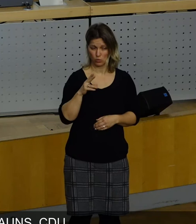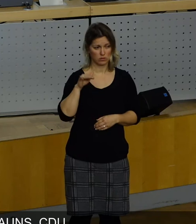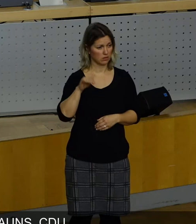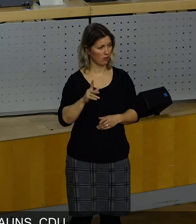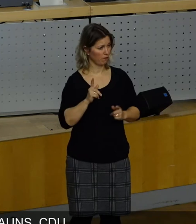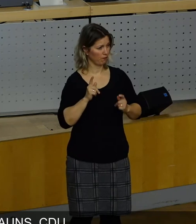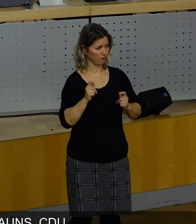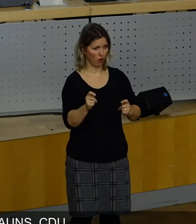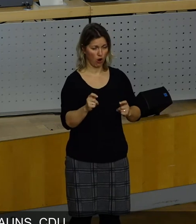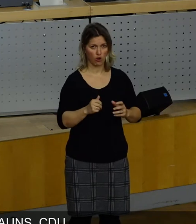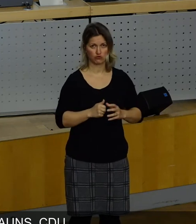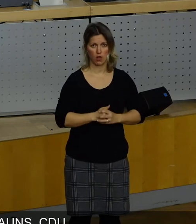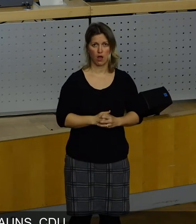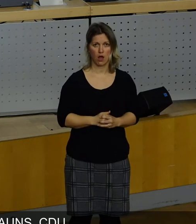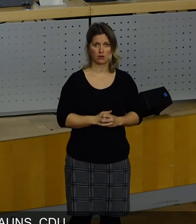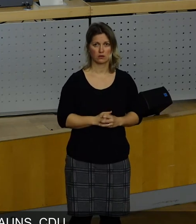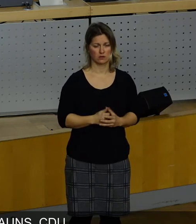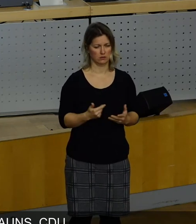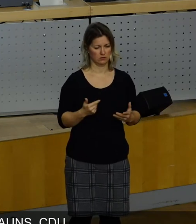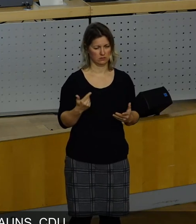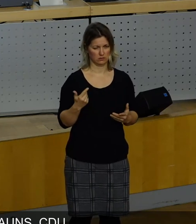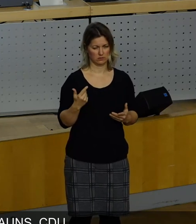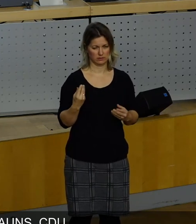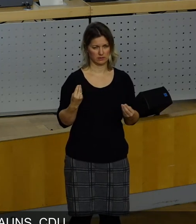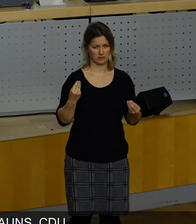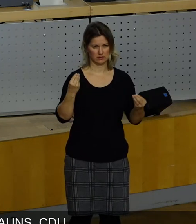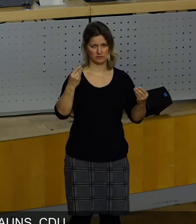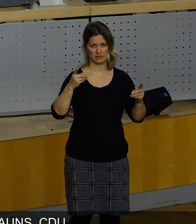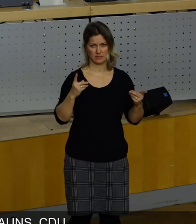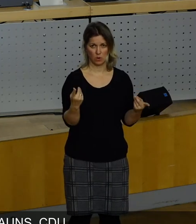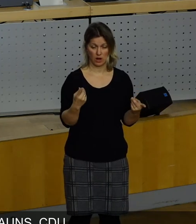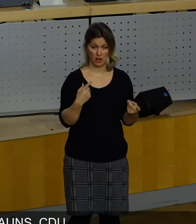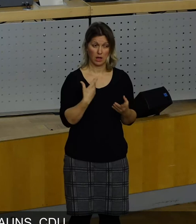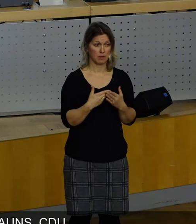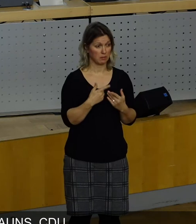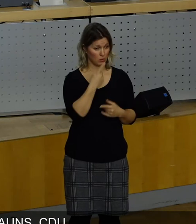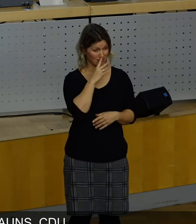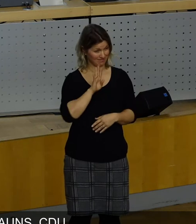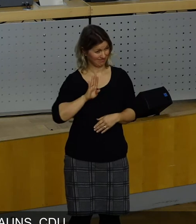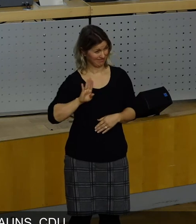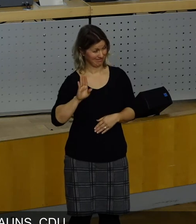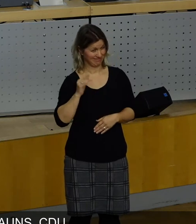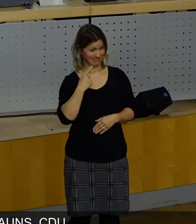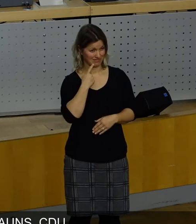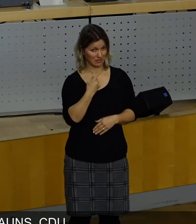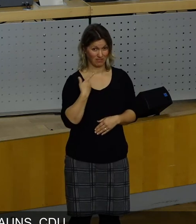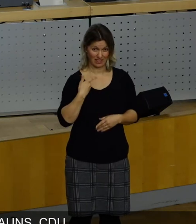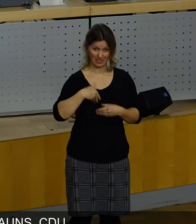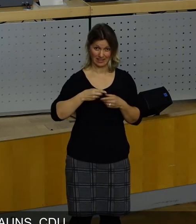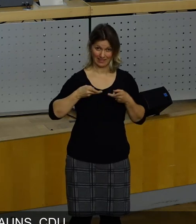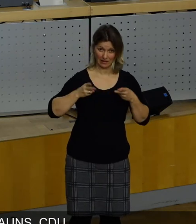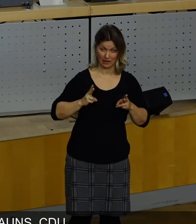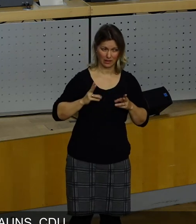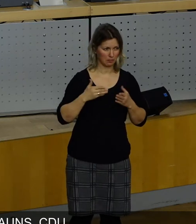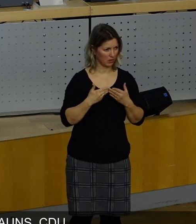hat, dann kann man es auch machen. Wenn das richtig wäre, was Sie, Herr Hennig, hier gesagt haben, dann wäre es ein